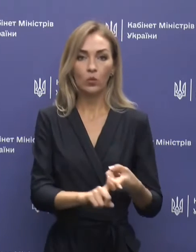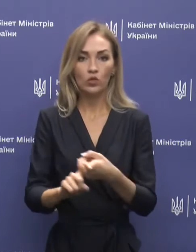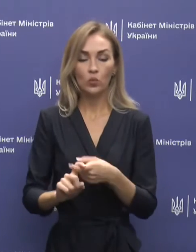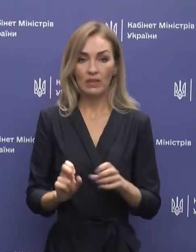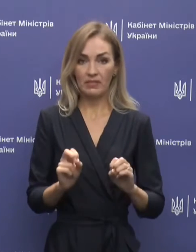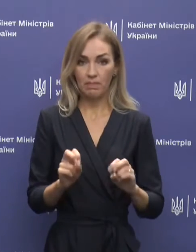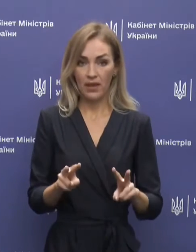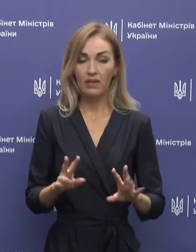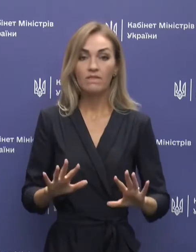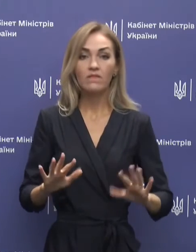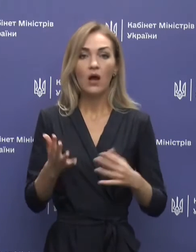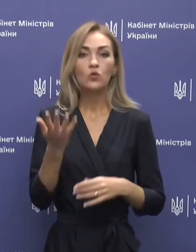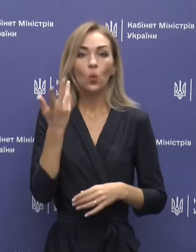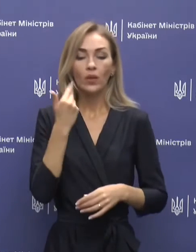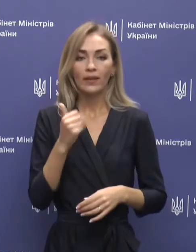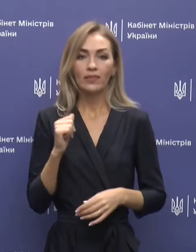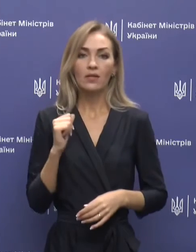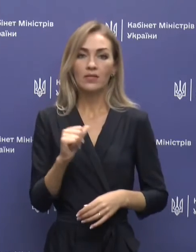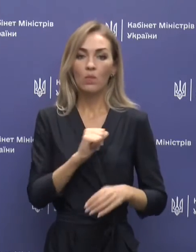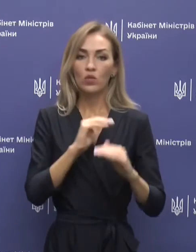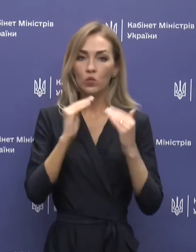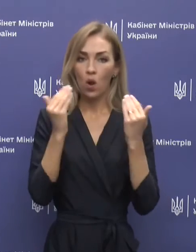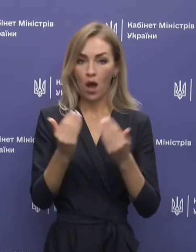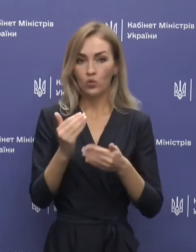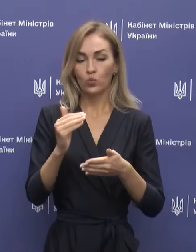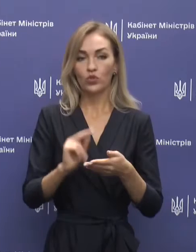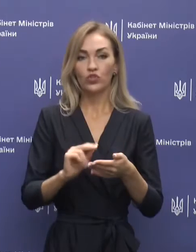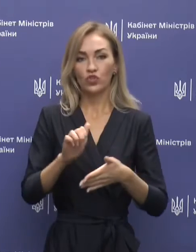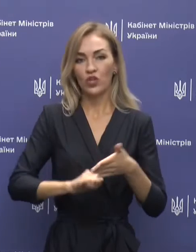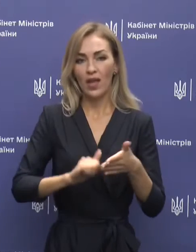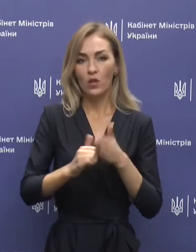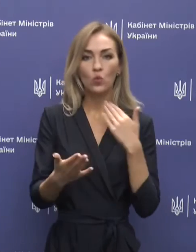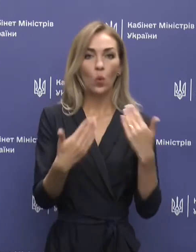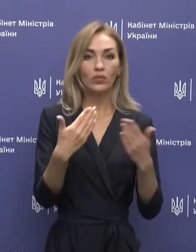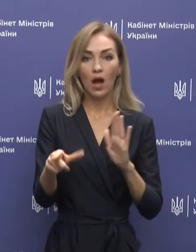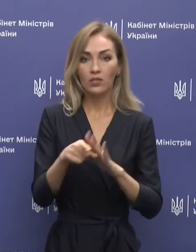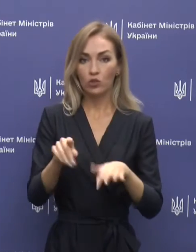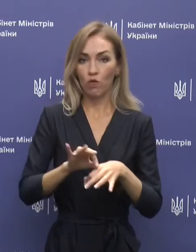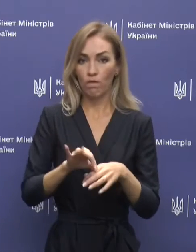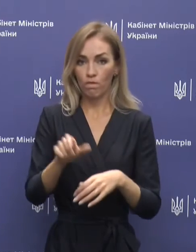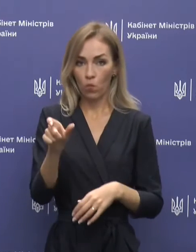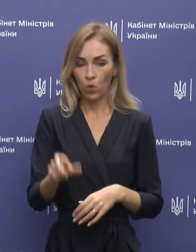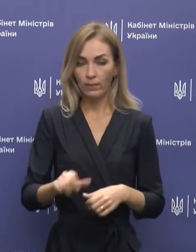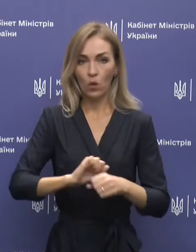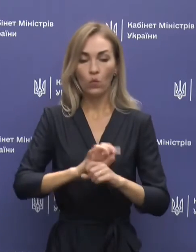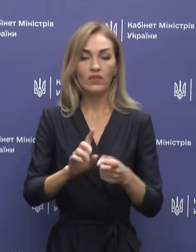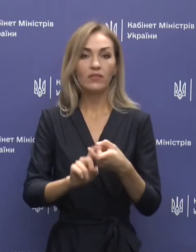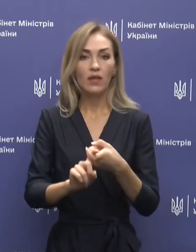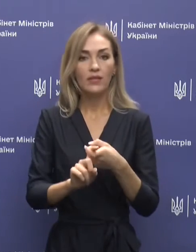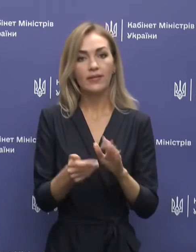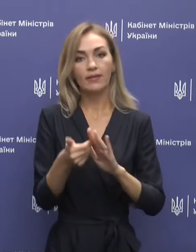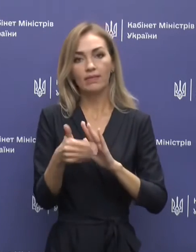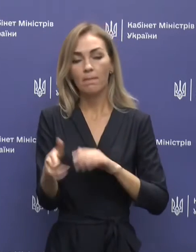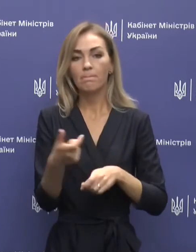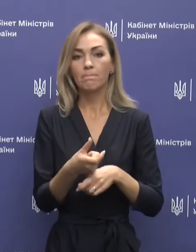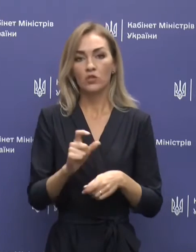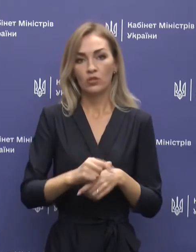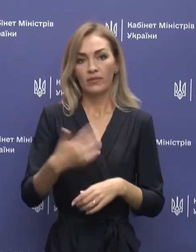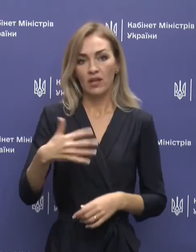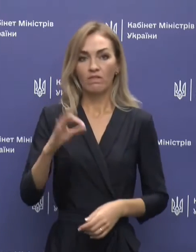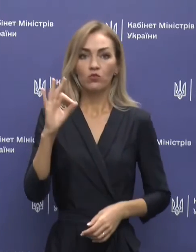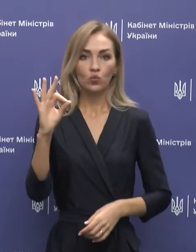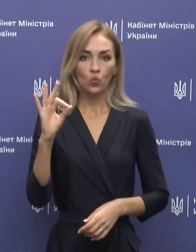у разі, коли на самоізоляцію через контакт з хворим на COVID-19 уходить більше ніж 50